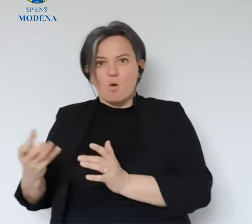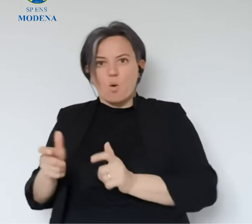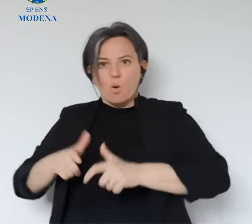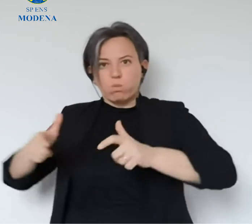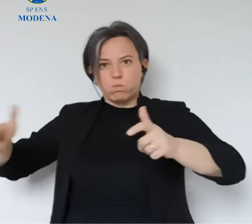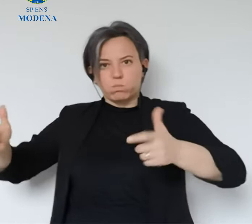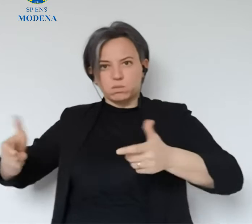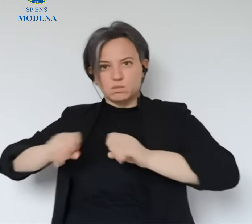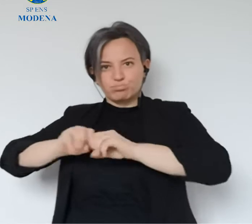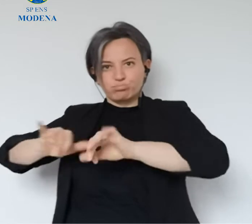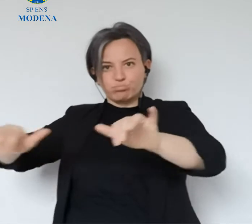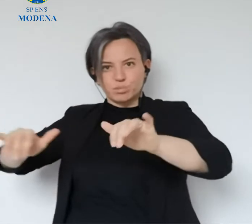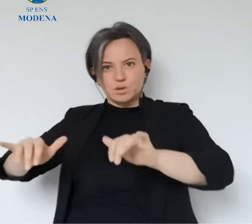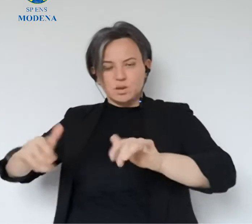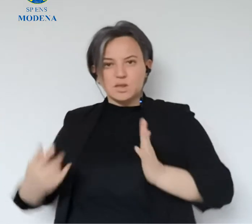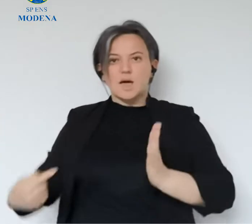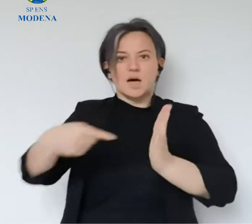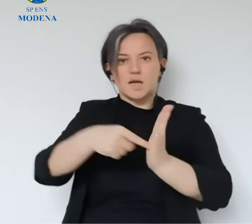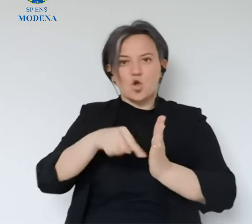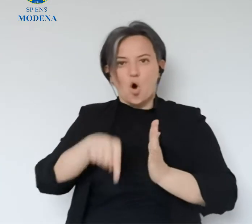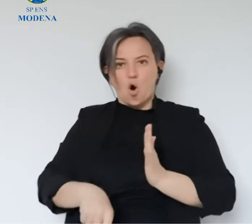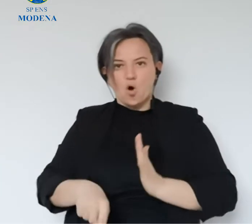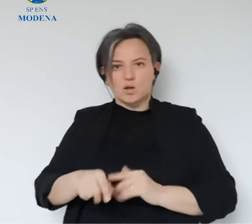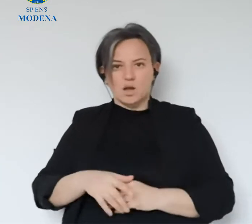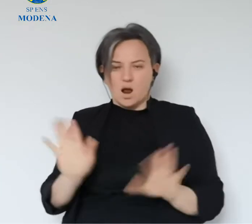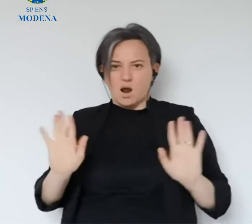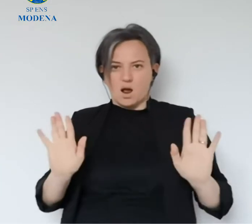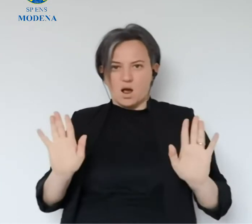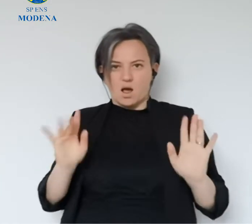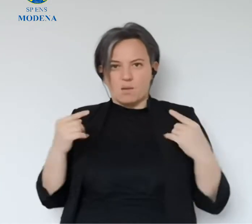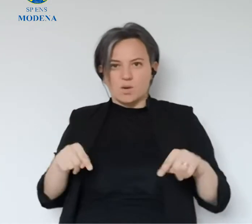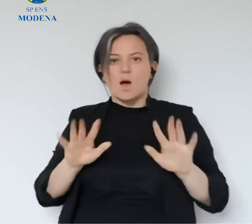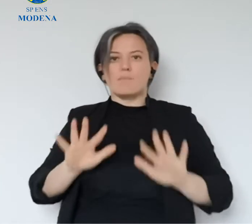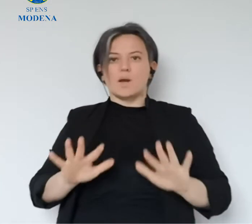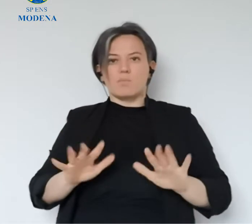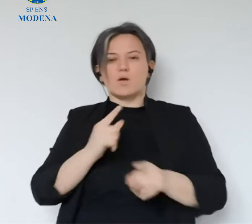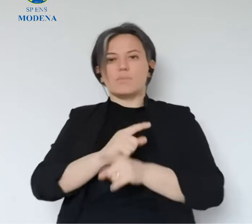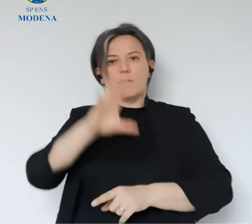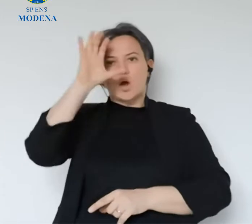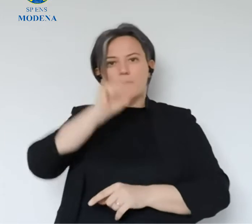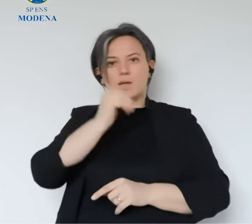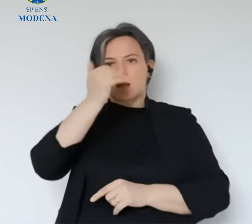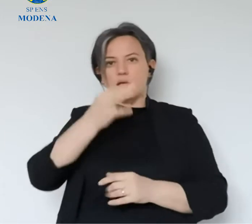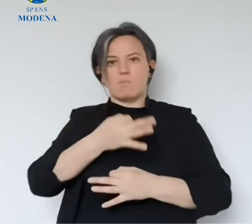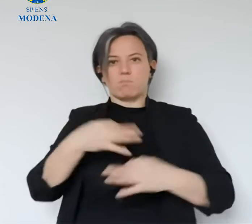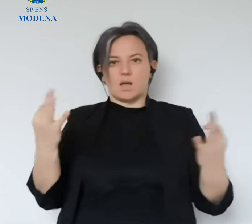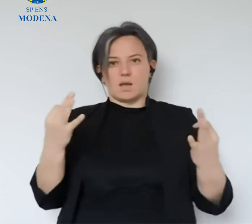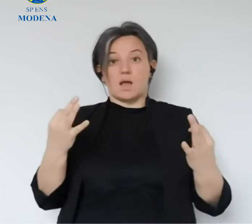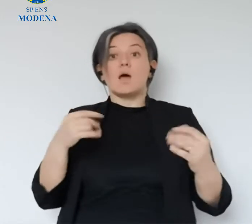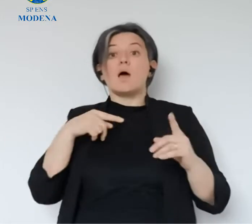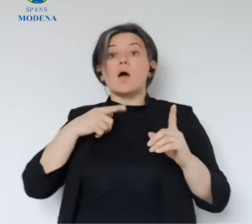come posso dire, rialimentare la fiamma del virus stesso, di non avere una ricaduta